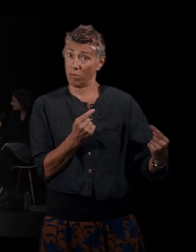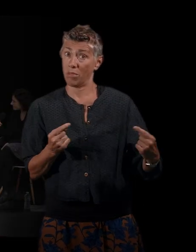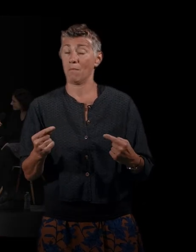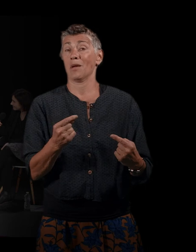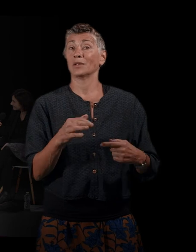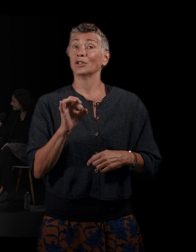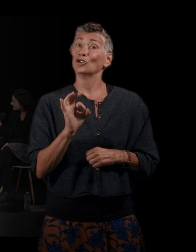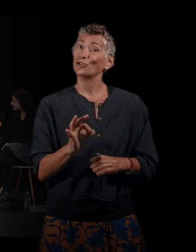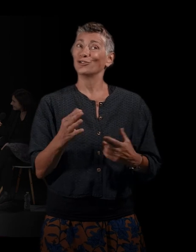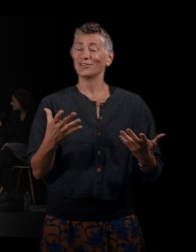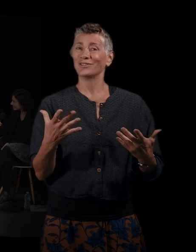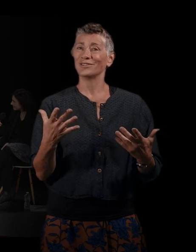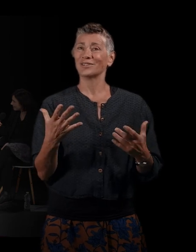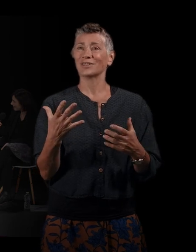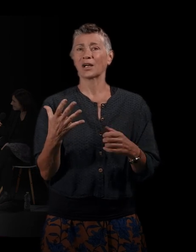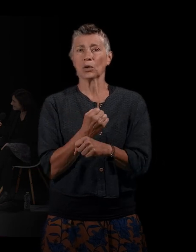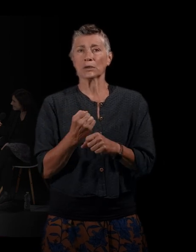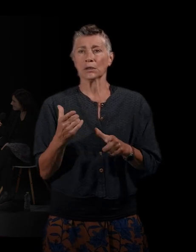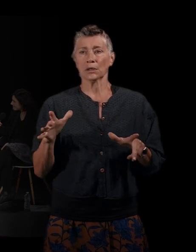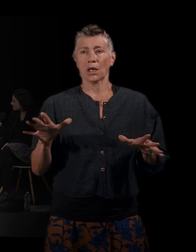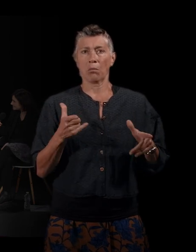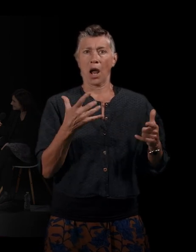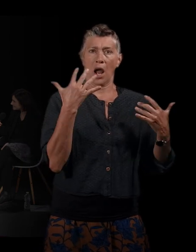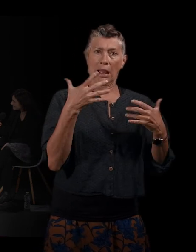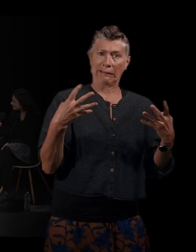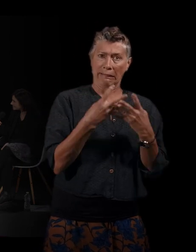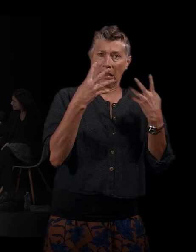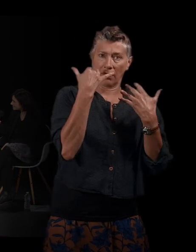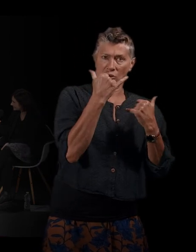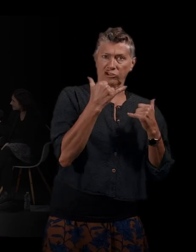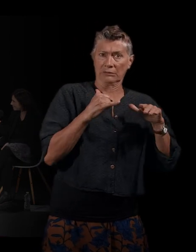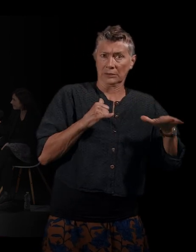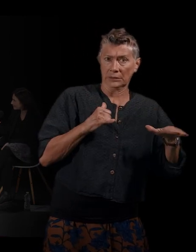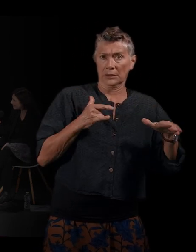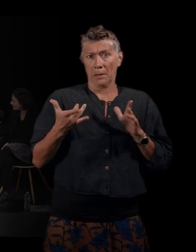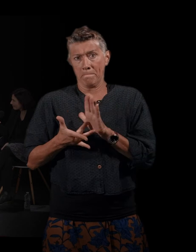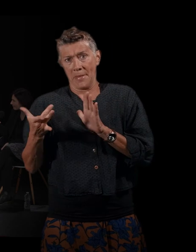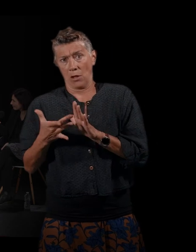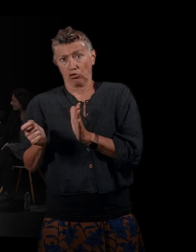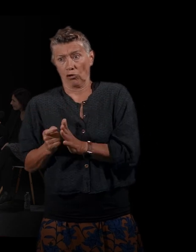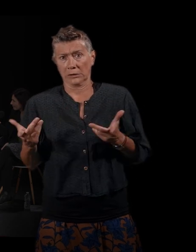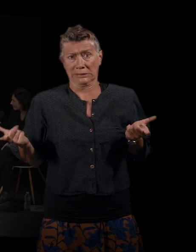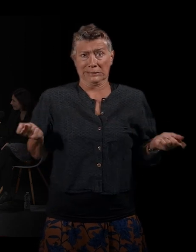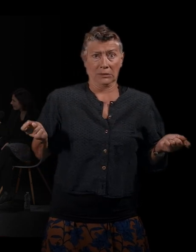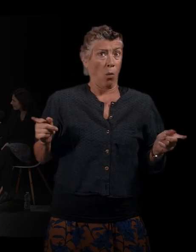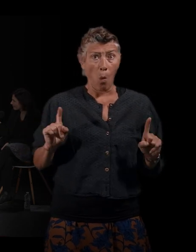fait, on a vraiment pu ne pas être sur le grand écart absolu entre la guerre d'Algérie et puis l'immigration d'aujourd'hui, mais montrer